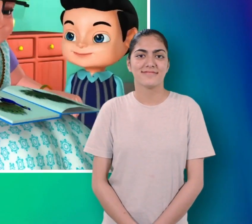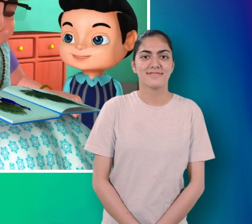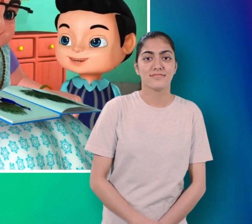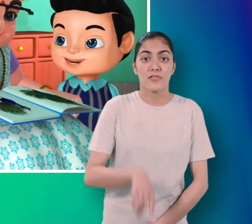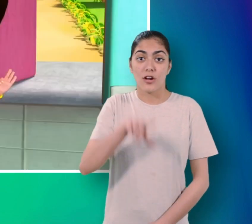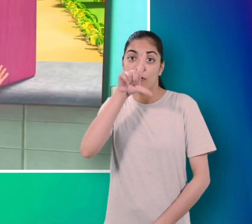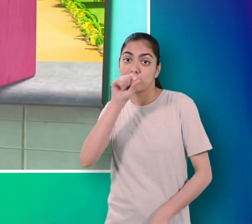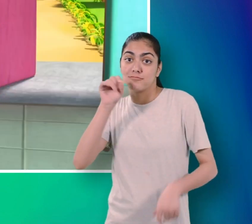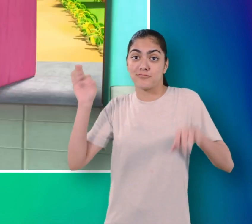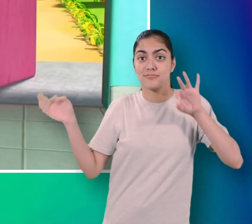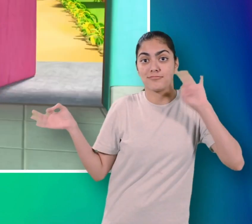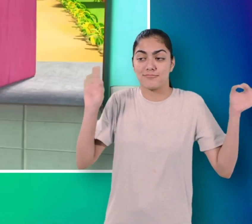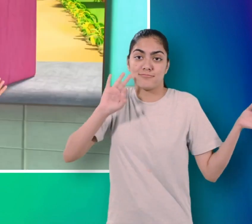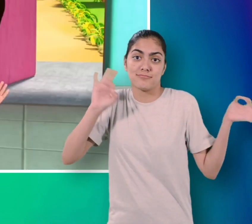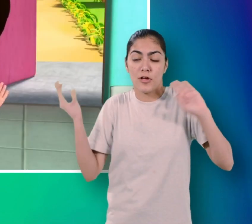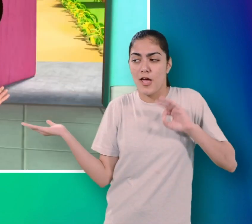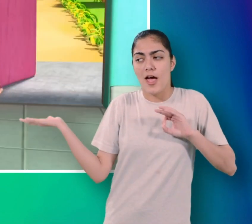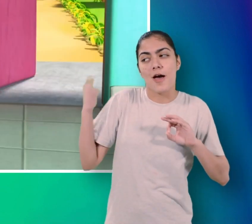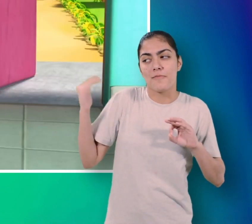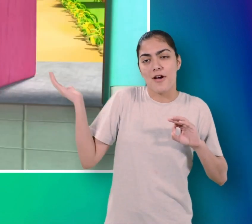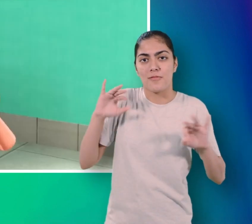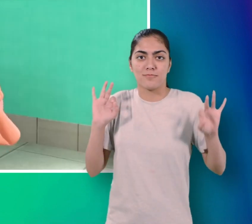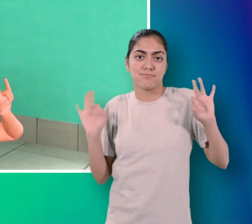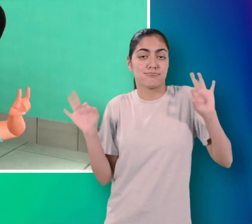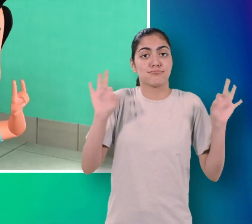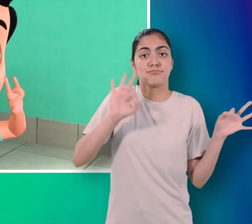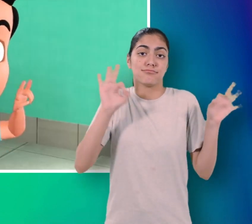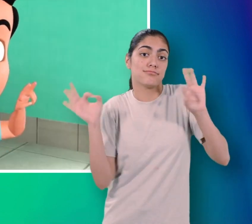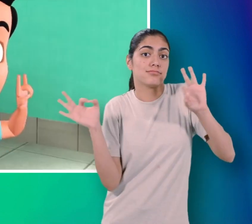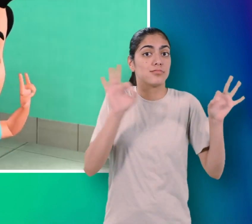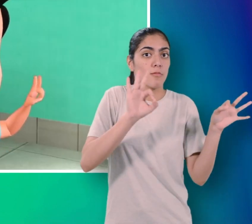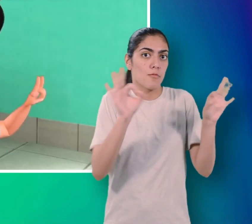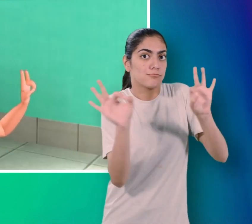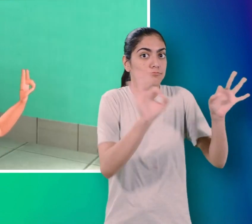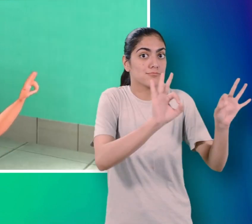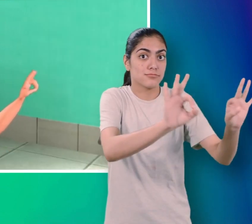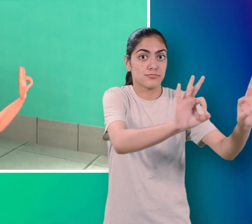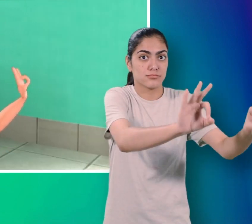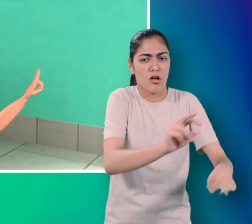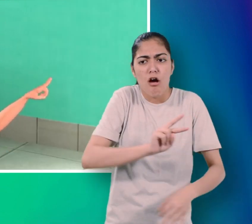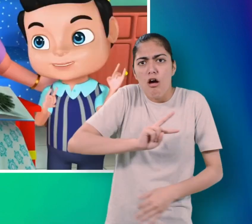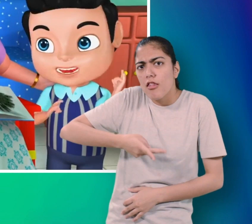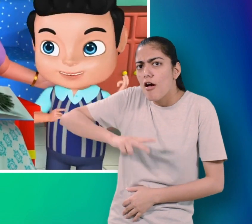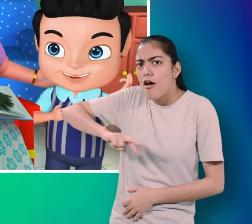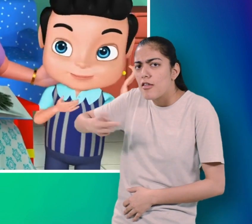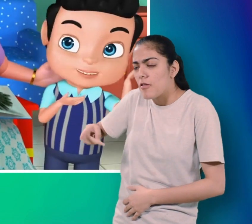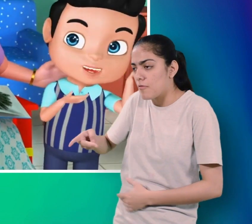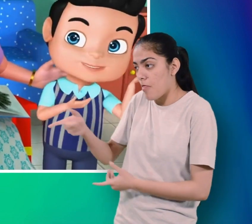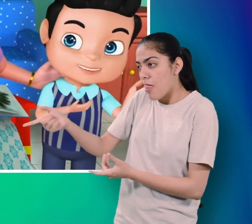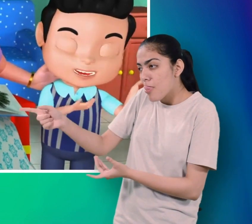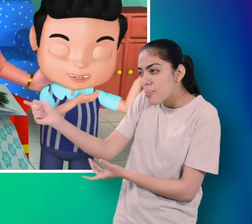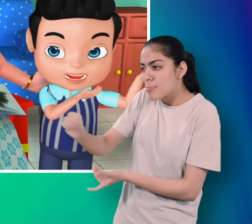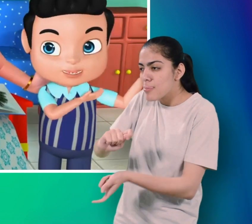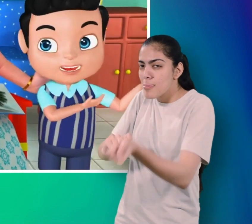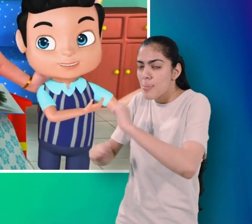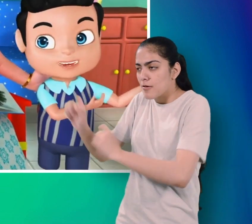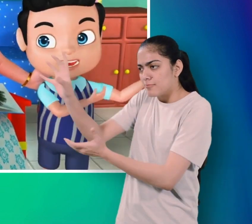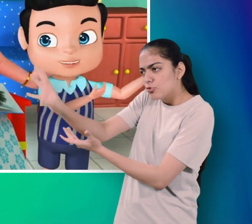नानी तेड़ी मोरनी को मोर ले गए बाकी जो बचा था काले